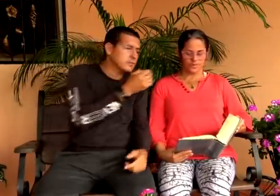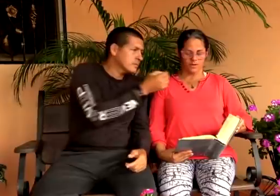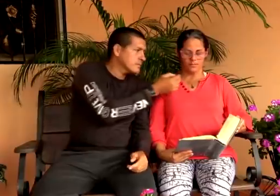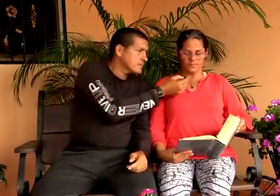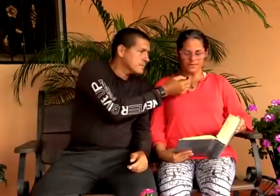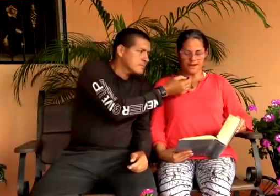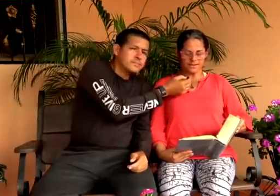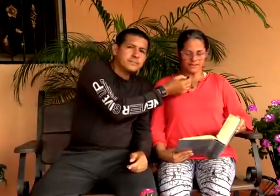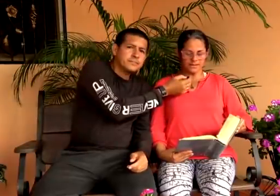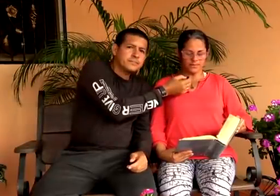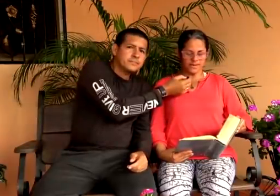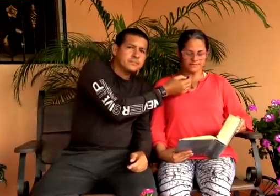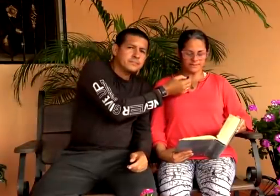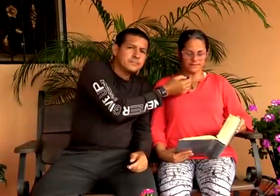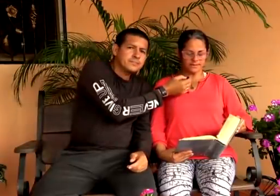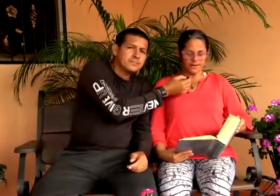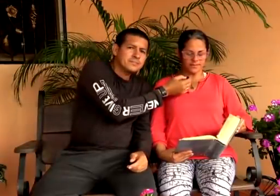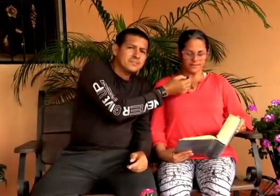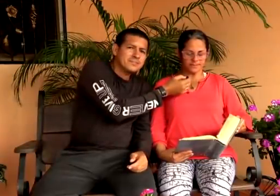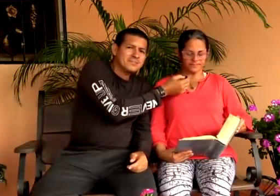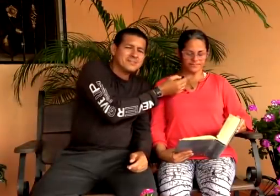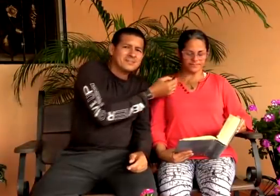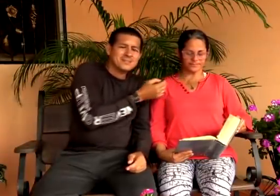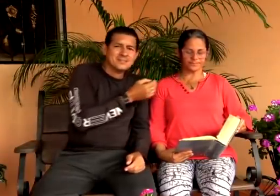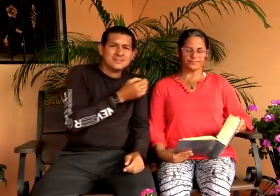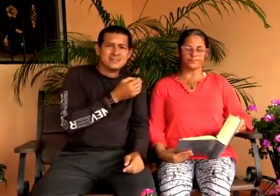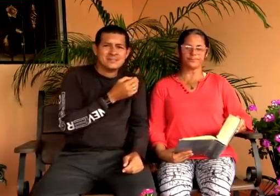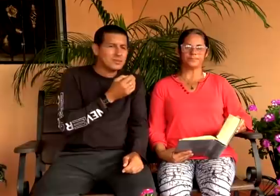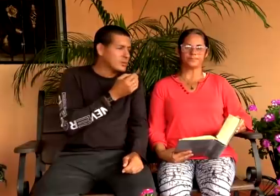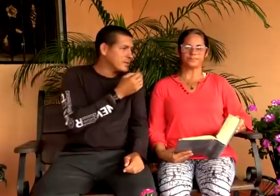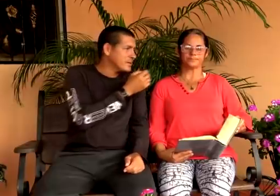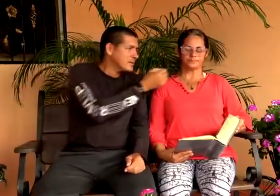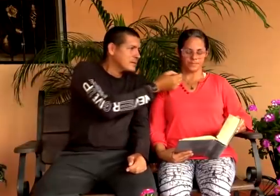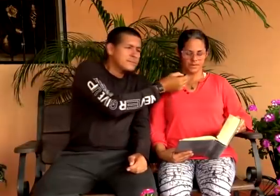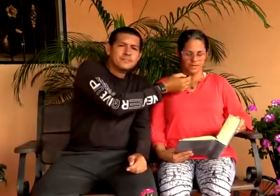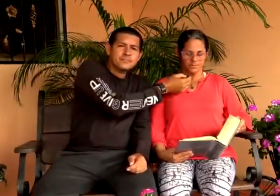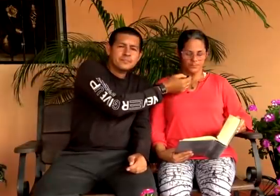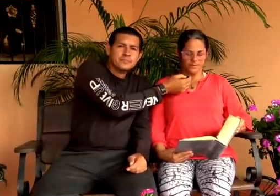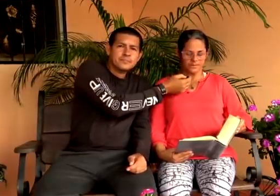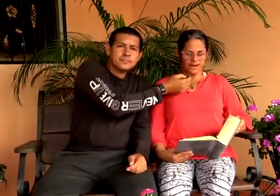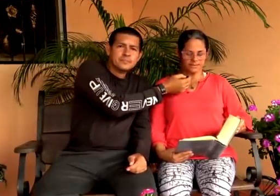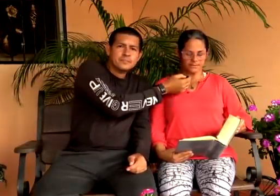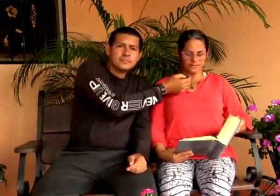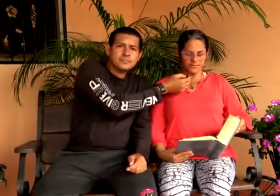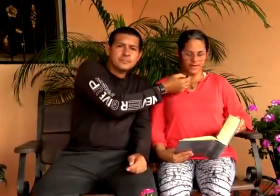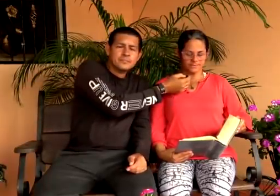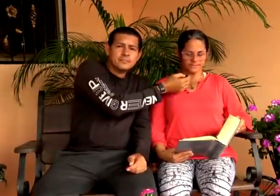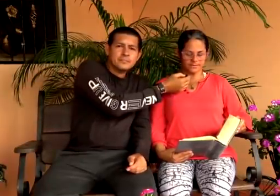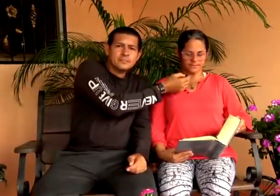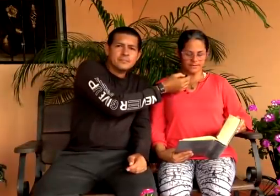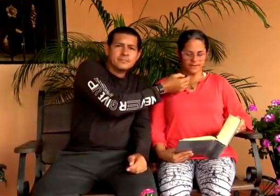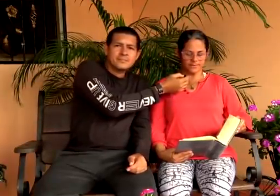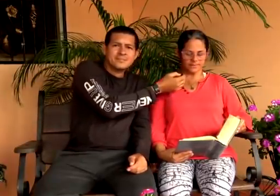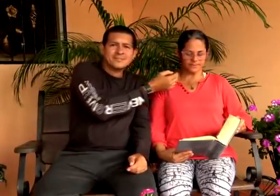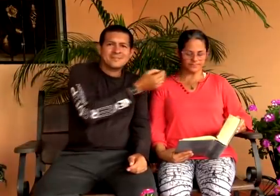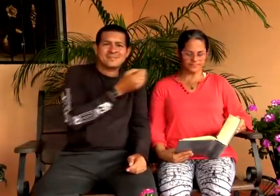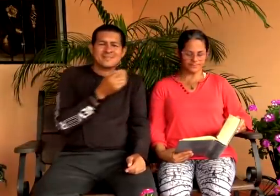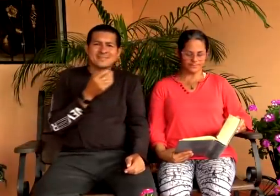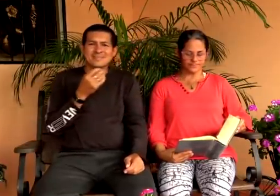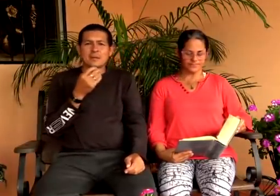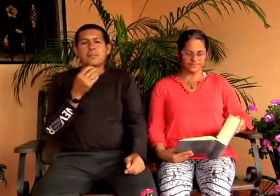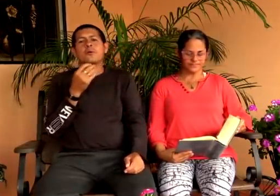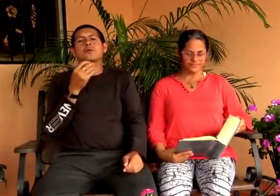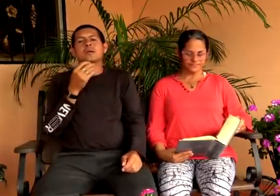Escuchemos. Pilar y base de la verdad. Otra vez. Pilar y base de la verdad.